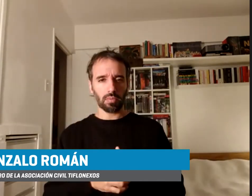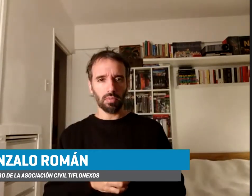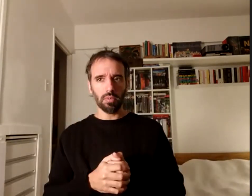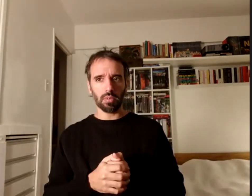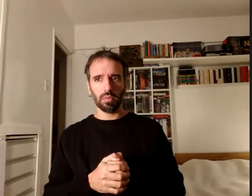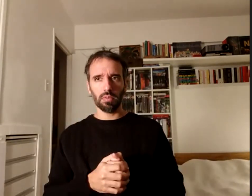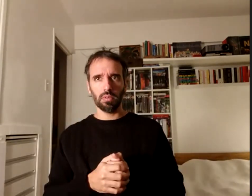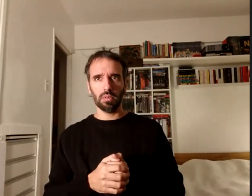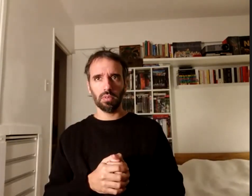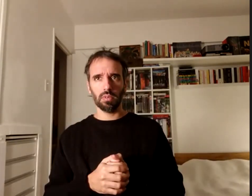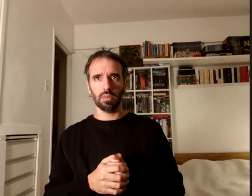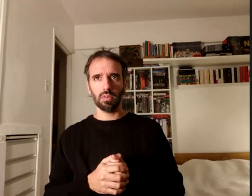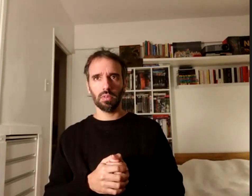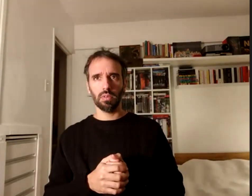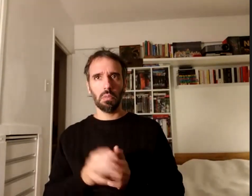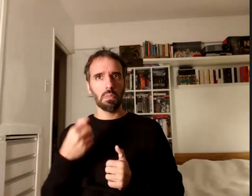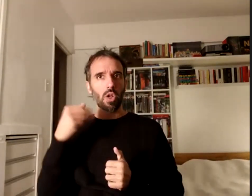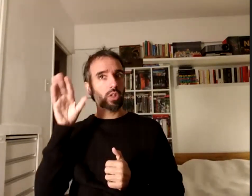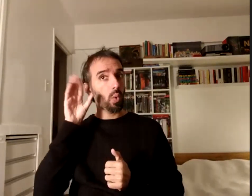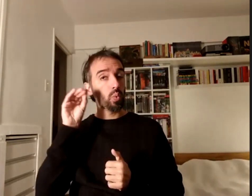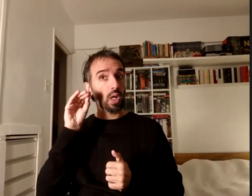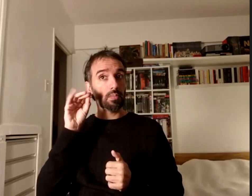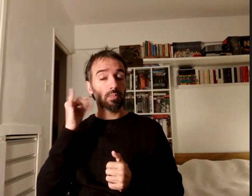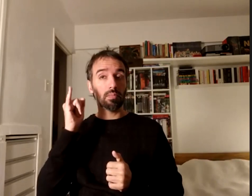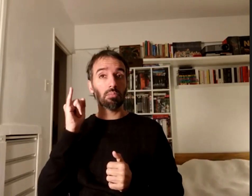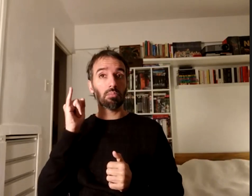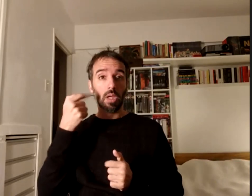si nos escucha así te habilitamos el micrófono